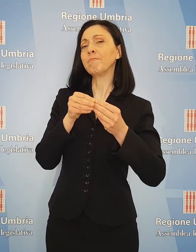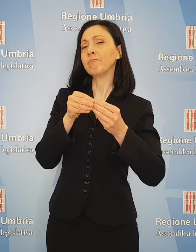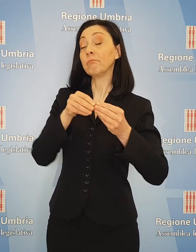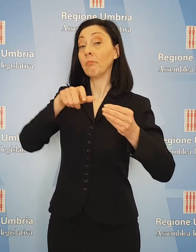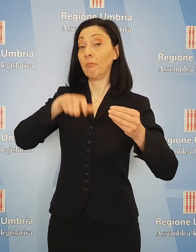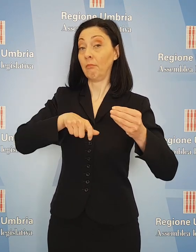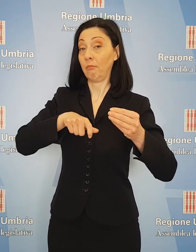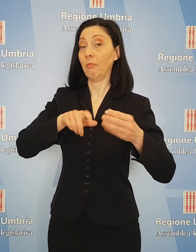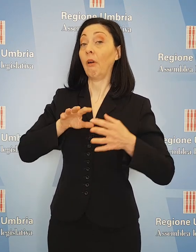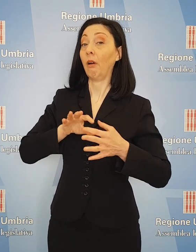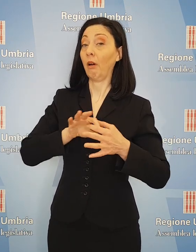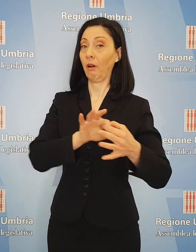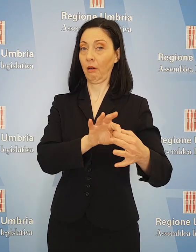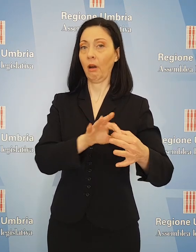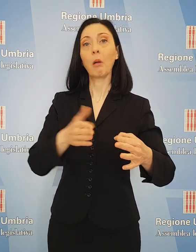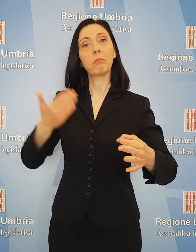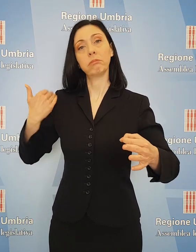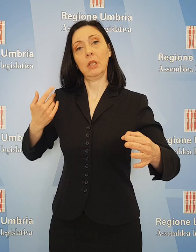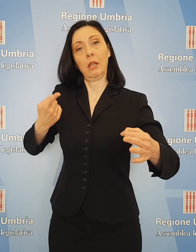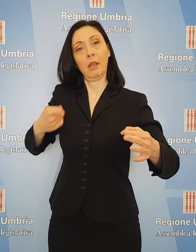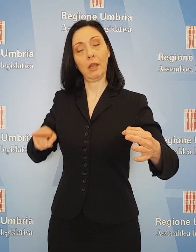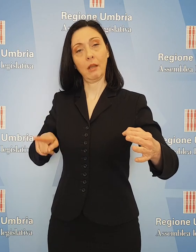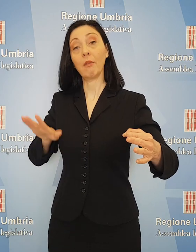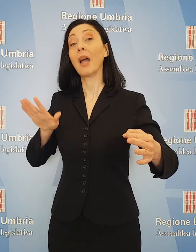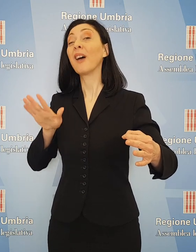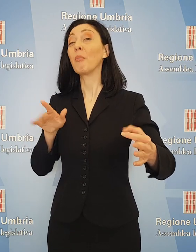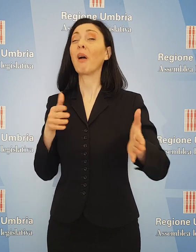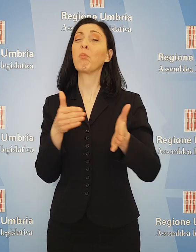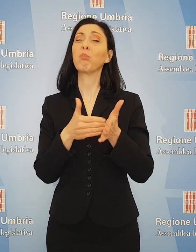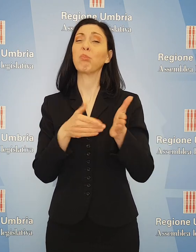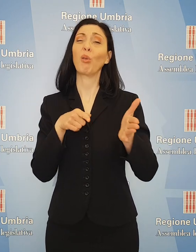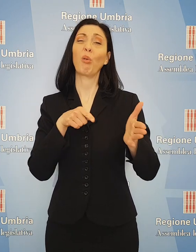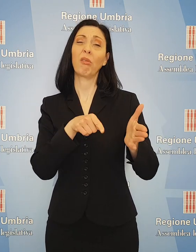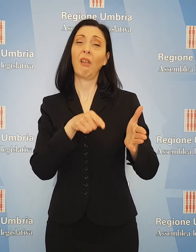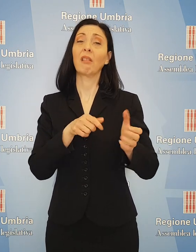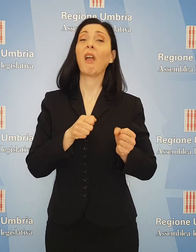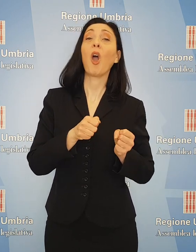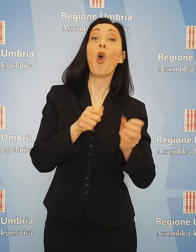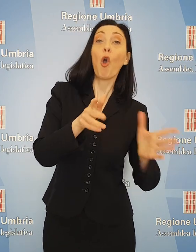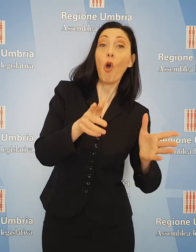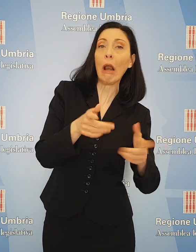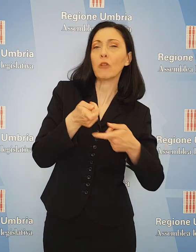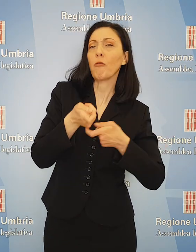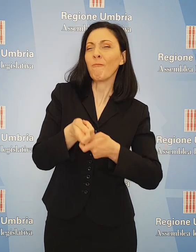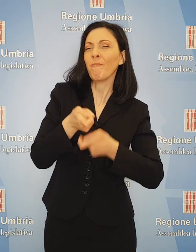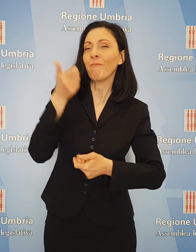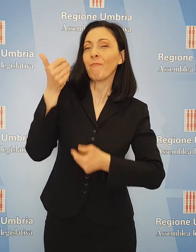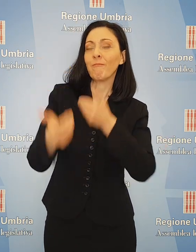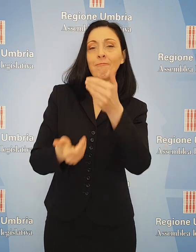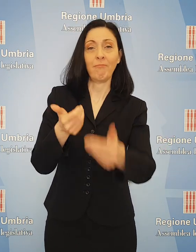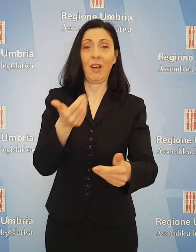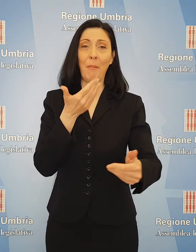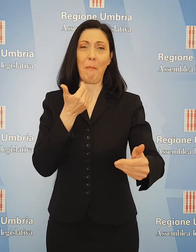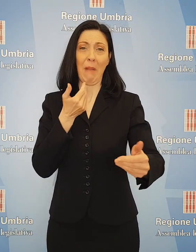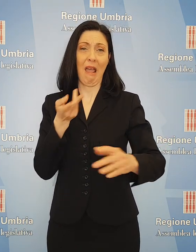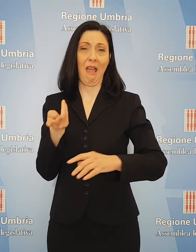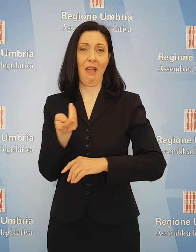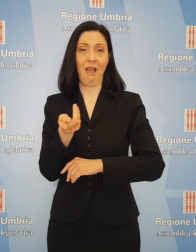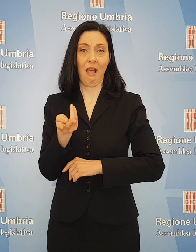continuità rispetto al passato, ma è particolarmente prudente, privo di coraggio e spinta propulsiva. Fondamentale,